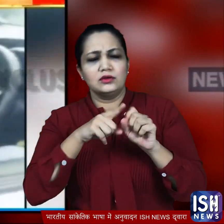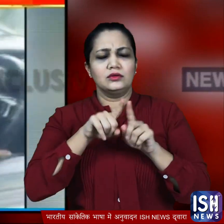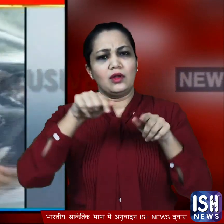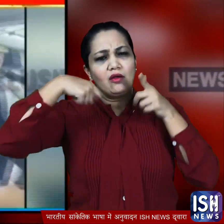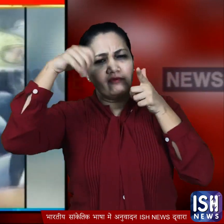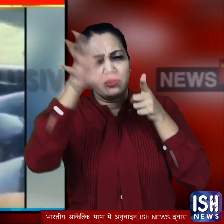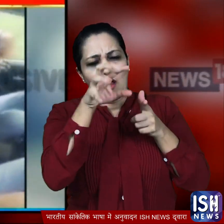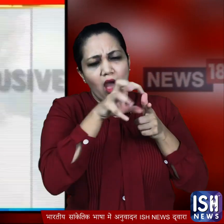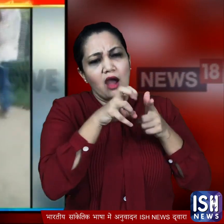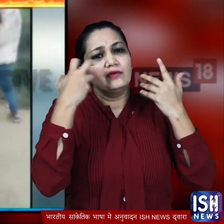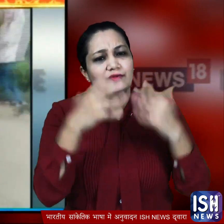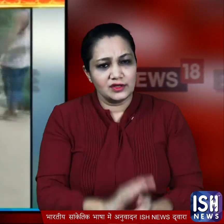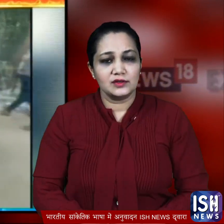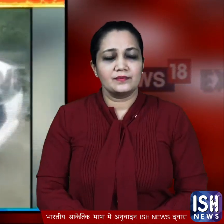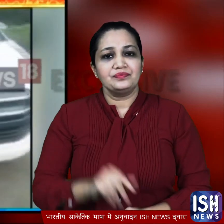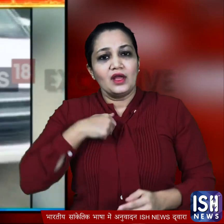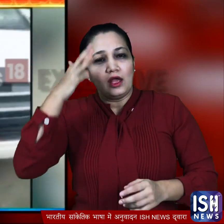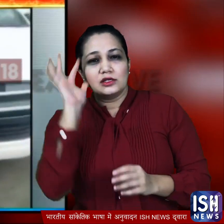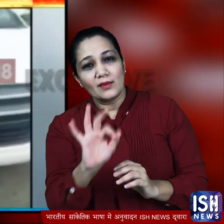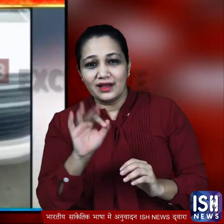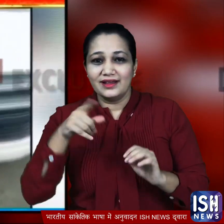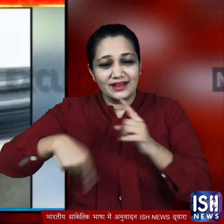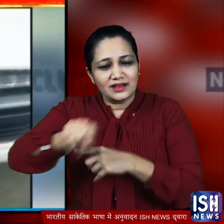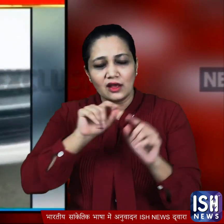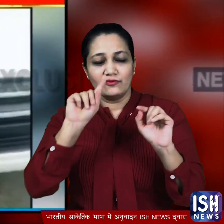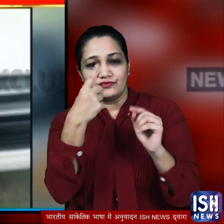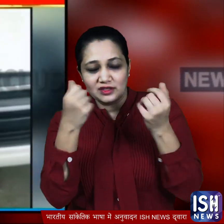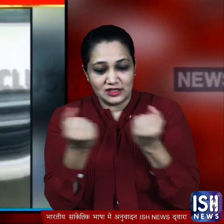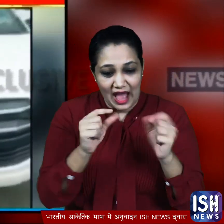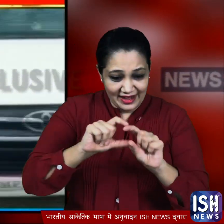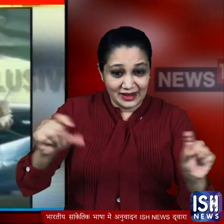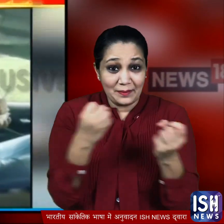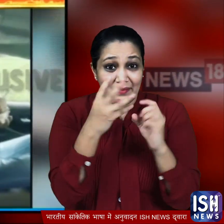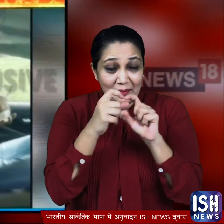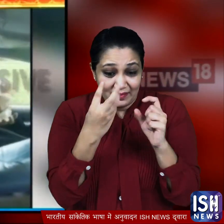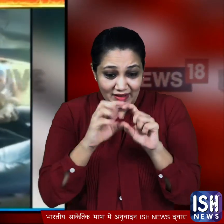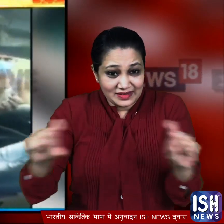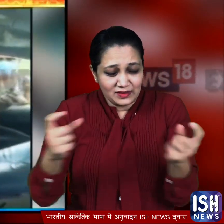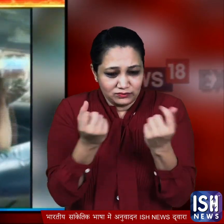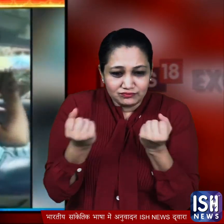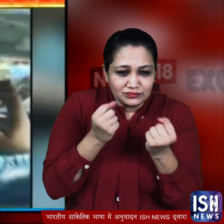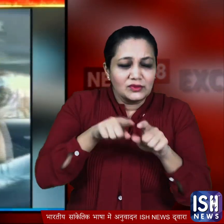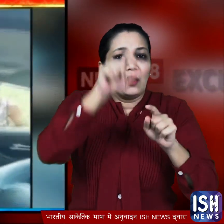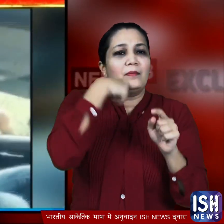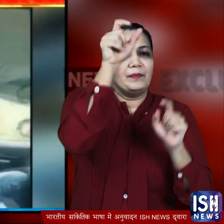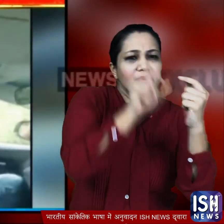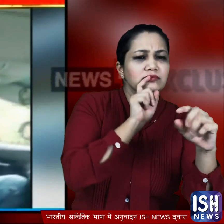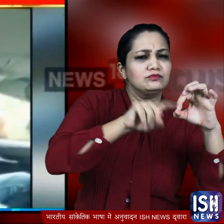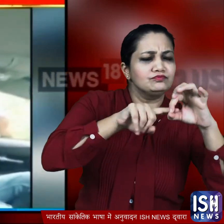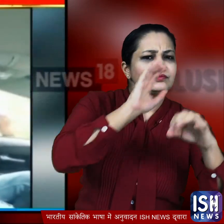पीते दिगे उसने समझदारी दिखाते हुए सबसे पहले गाड़ी का नंबर रिकॉर्ड किया और फिर ड्राइविंग सीट पर बैठे शक्स से सवाल पूछने लगा जिसके